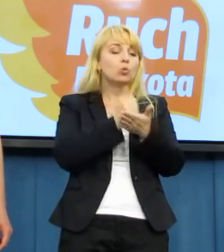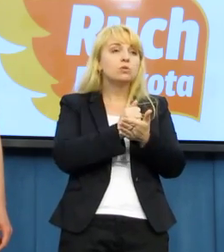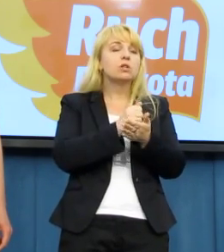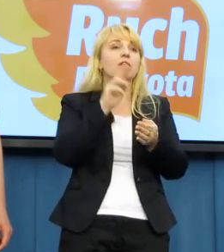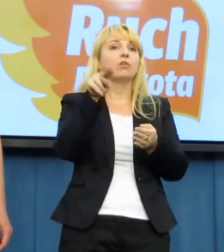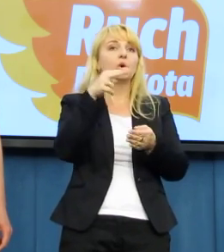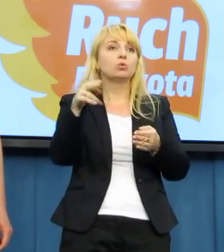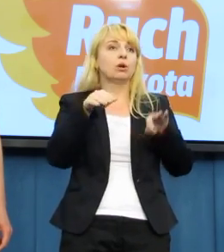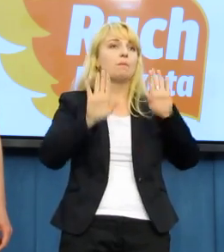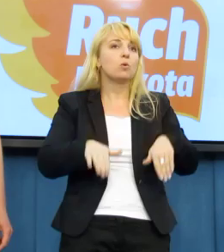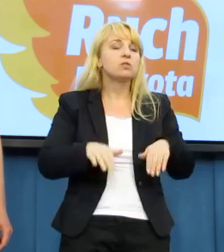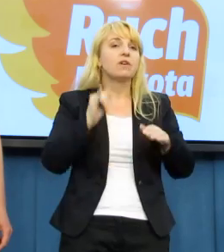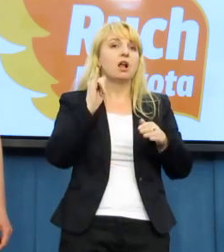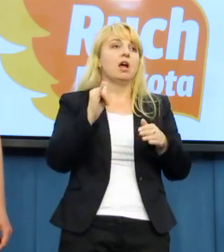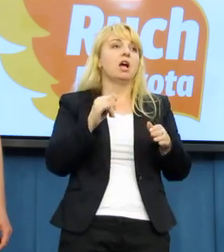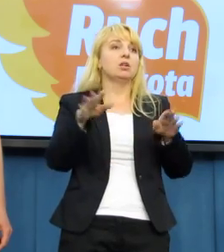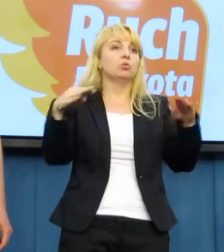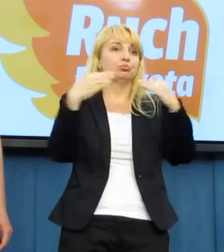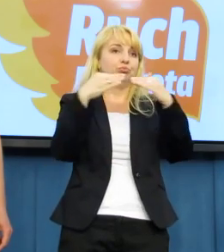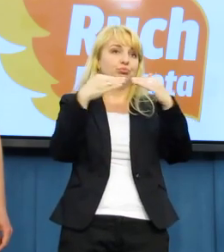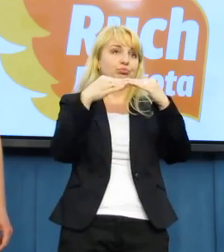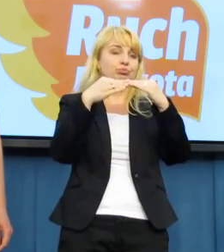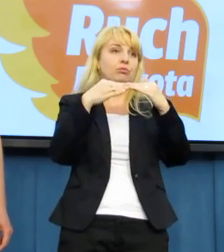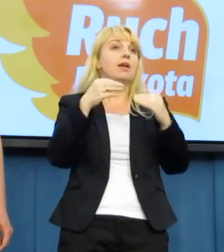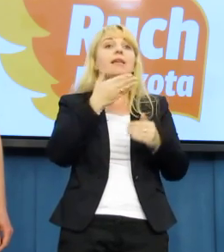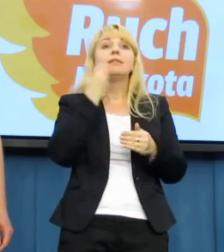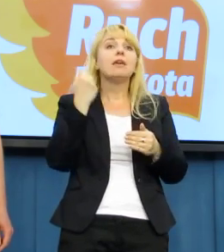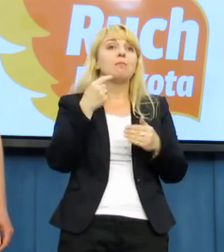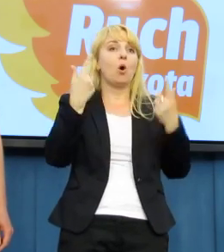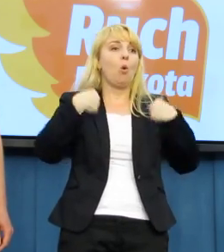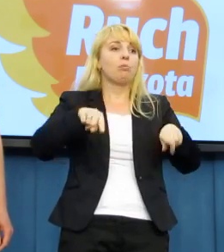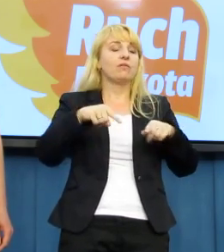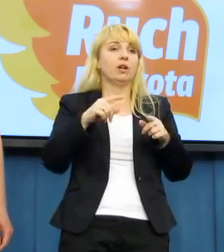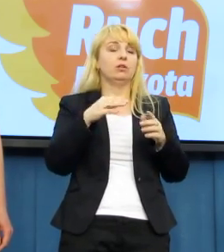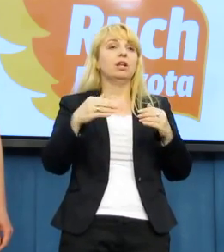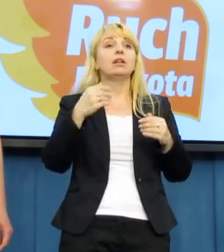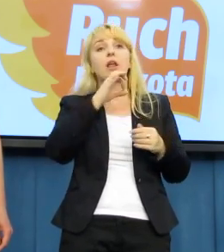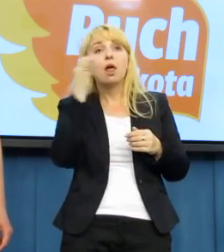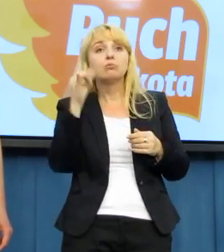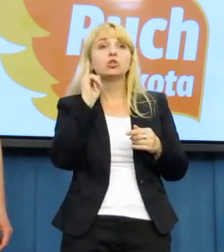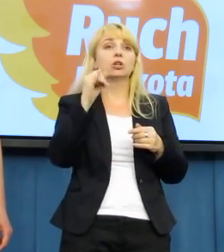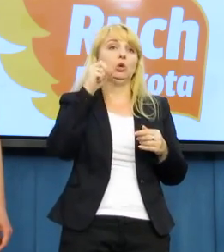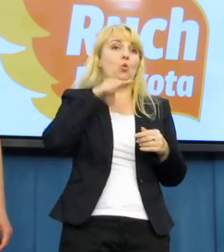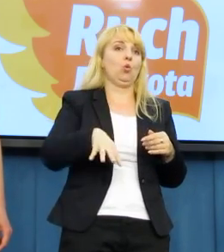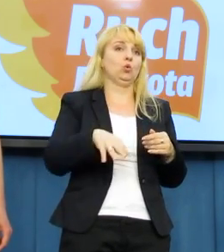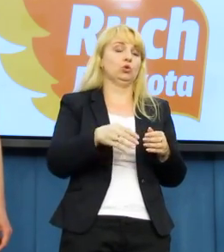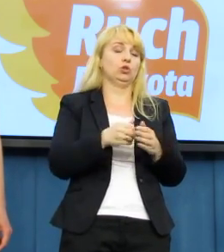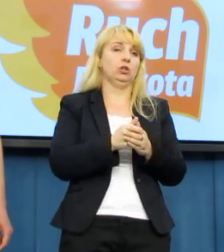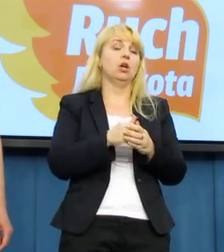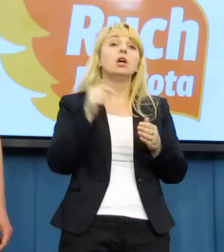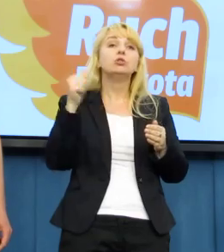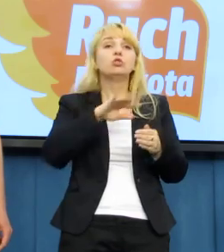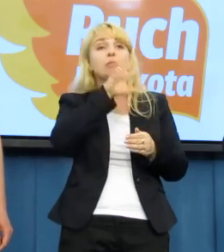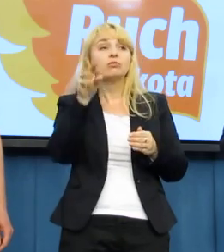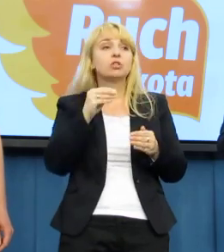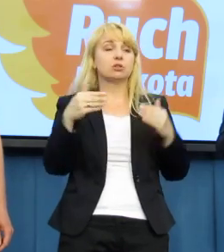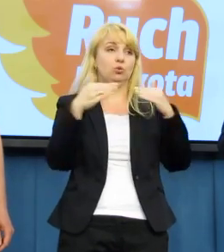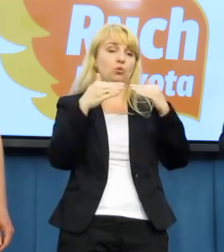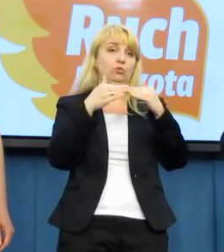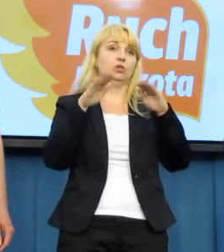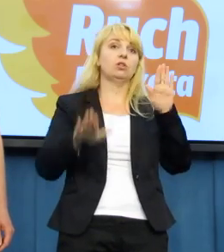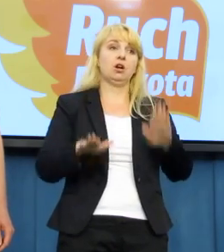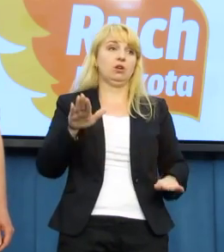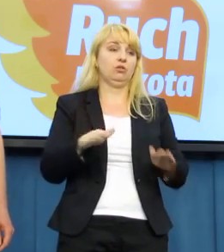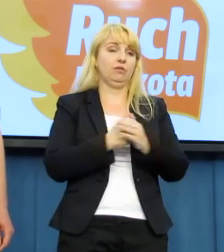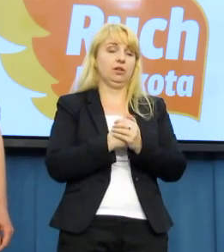i żeby nie było obywateli, którzy są lepszymi obywatelami i obywateli, którzy są obywatelami drugiej kategorii.